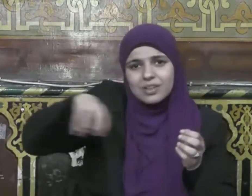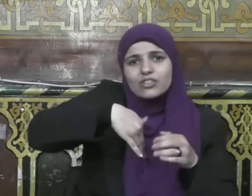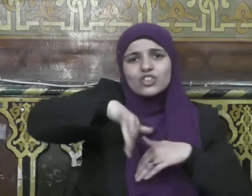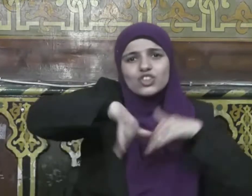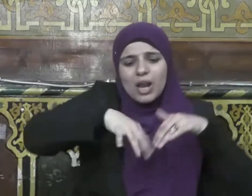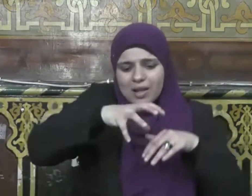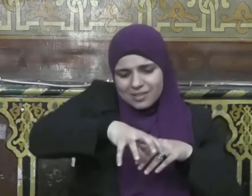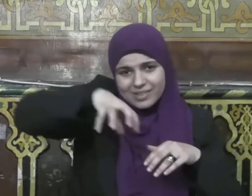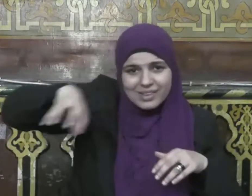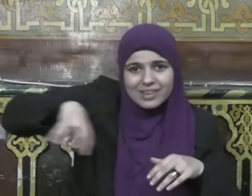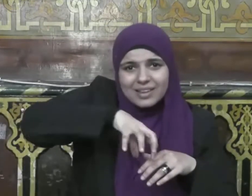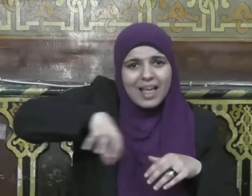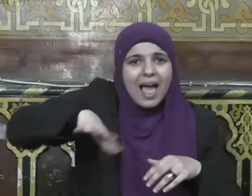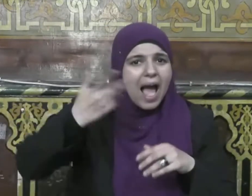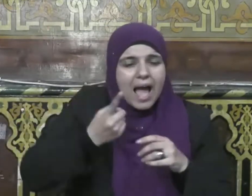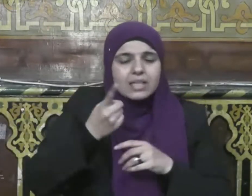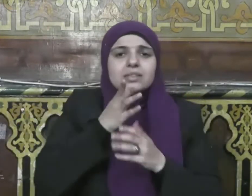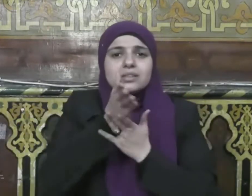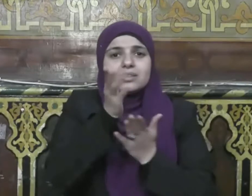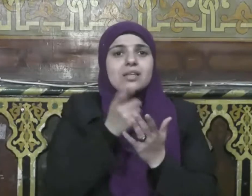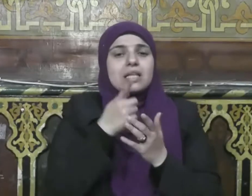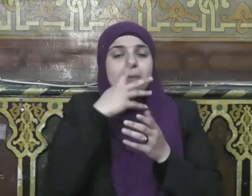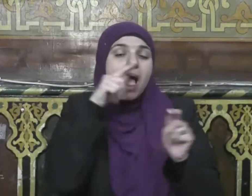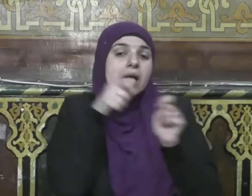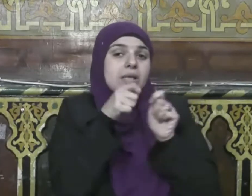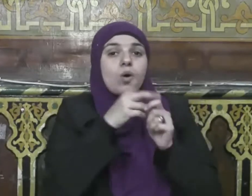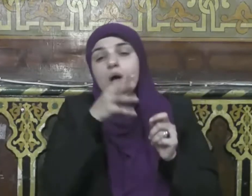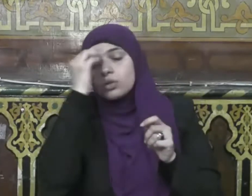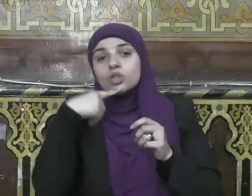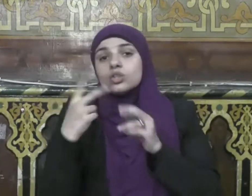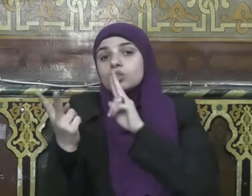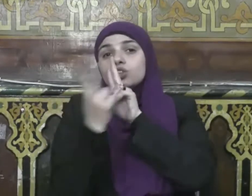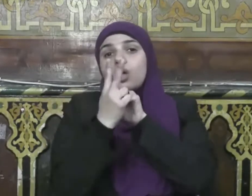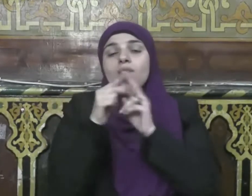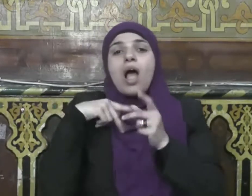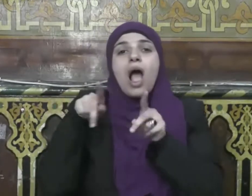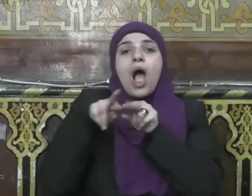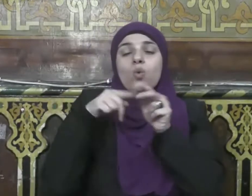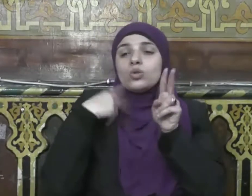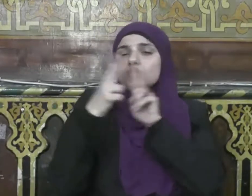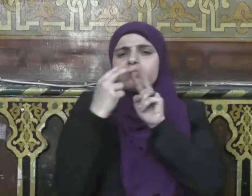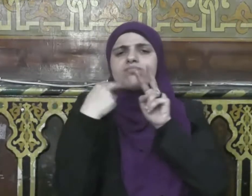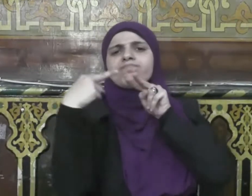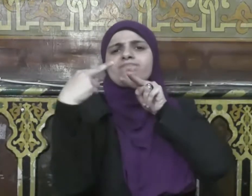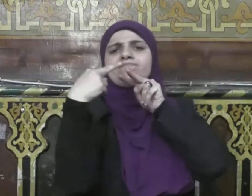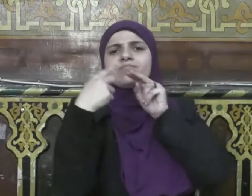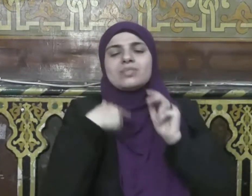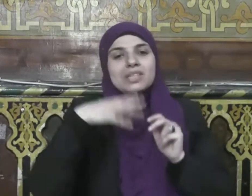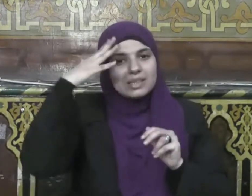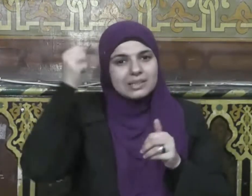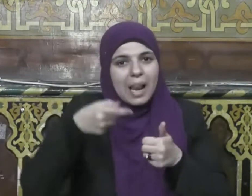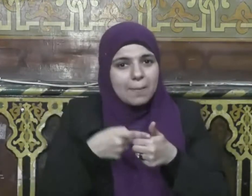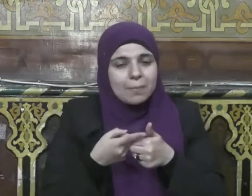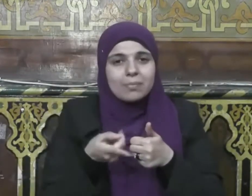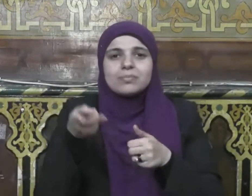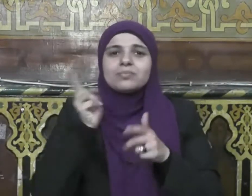إليه منطلق ولو أن تلقى أخاك فتسلم عليه ولو أن تؤنس